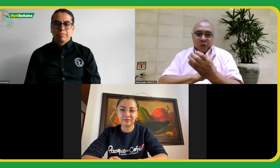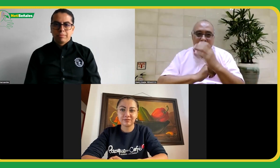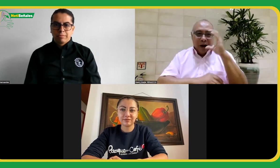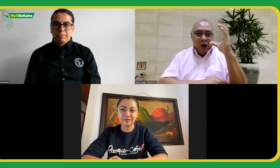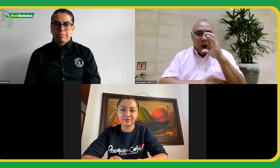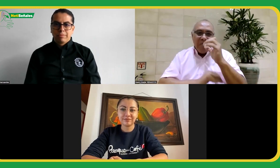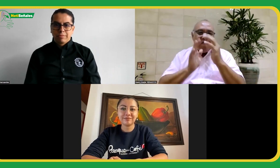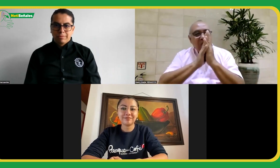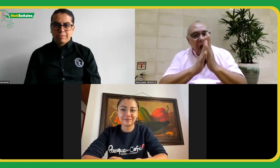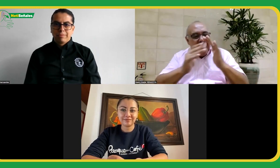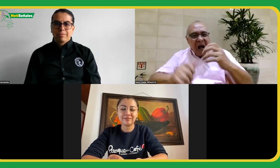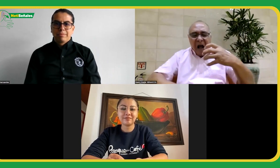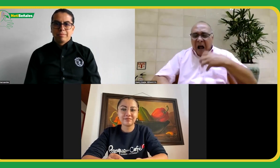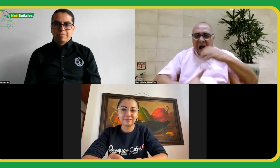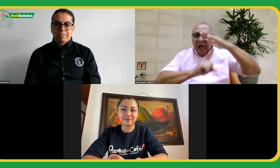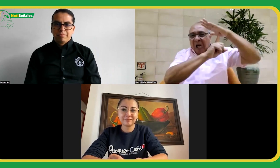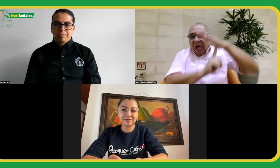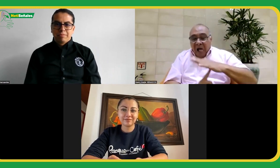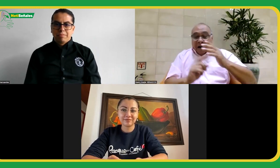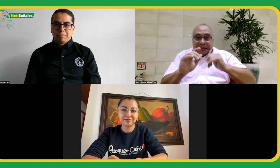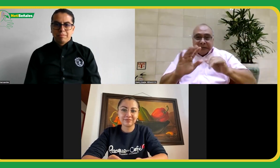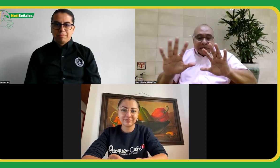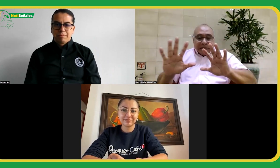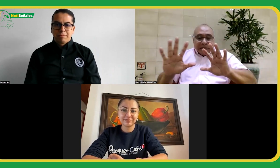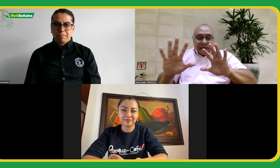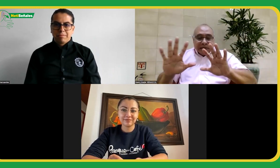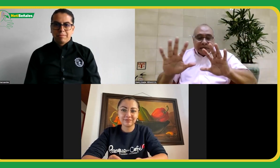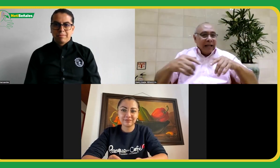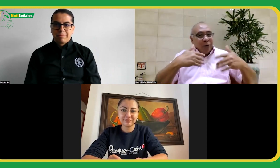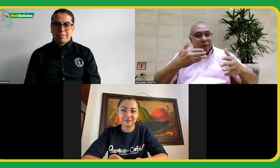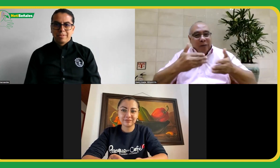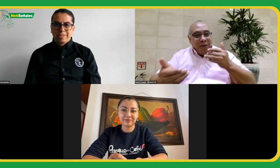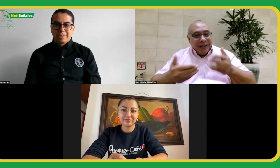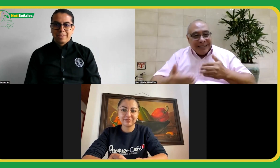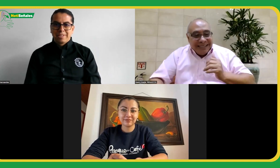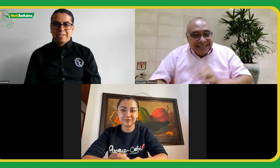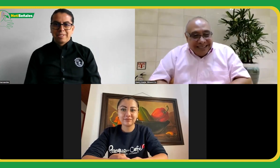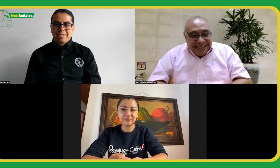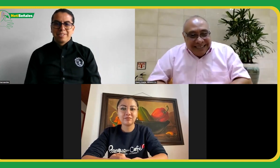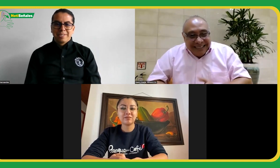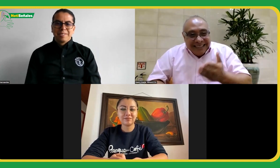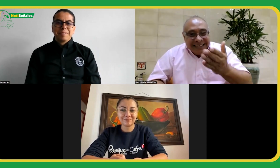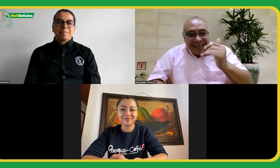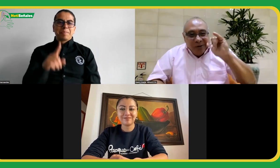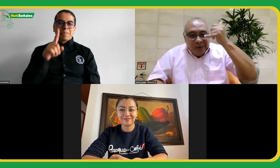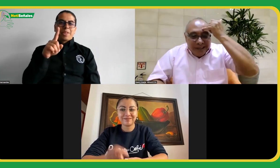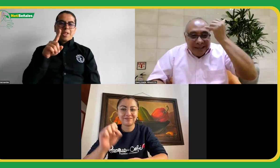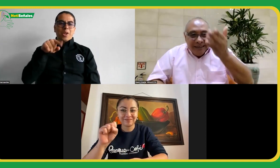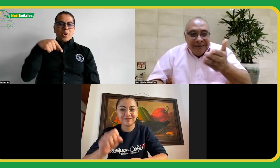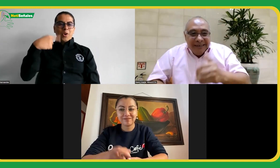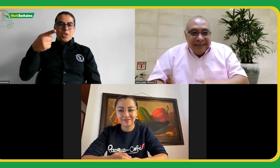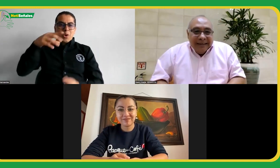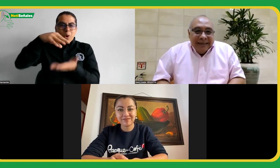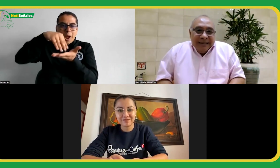la cultura colombiana, si uno dice que no, van a decir, me están discriminando, me están vulnerando. Adelante, Joaquín.